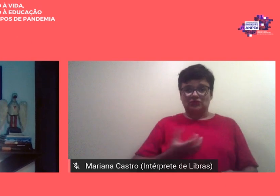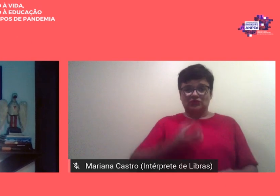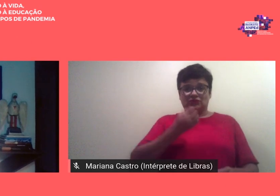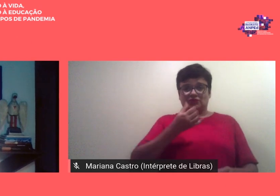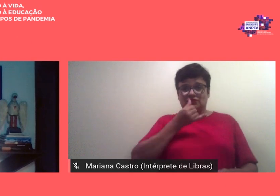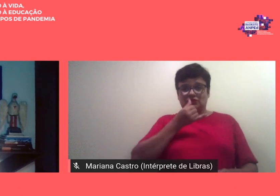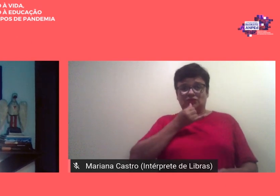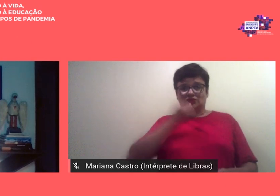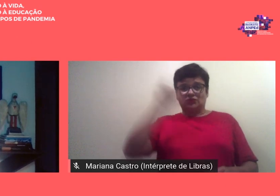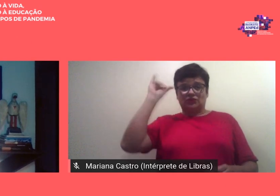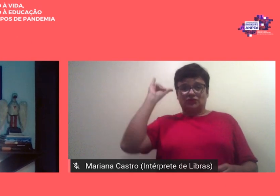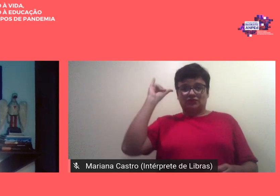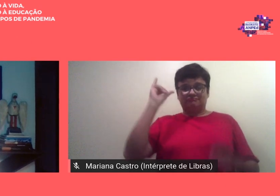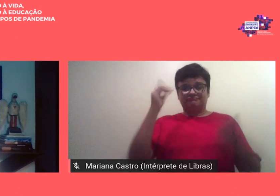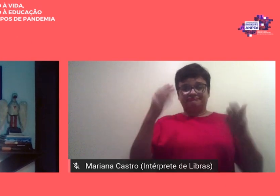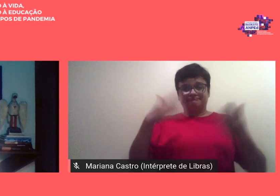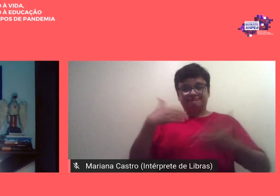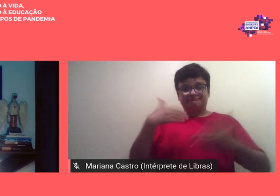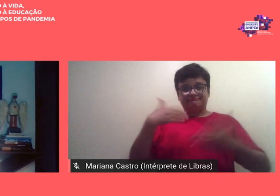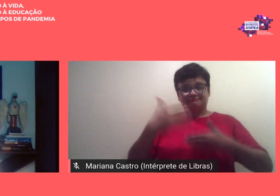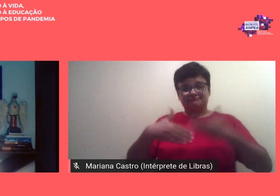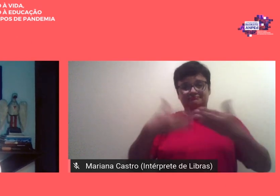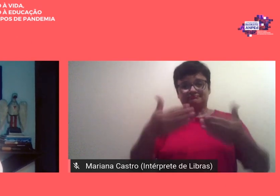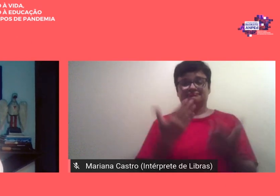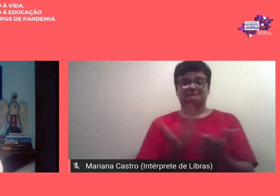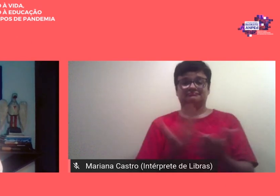agudamente o percurso escolar de estudantes